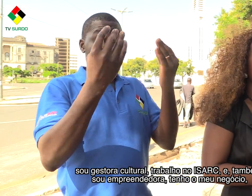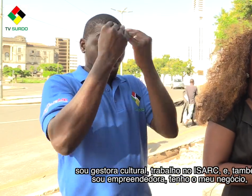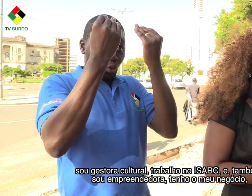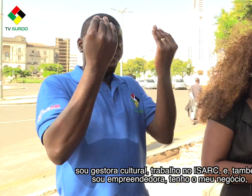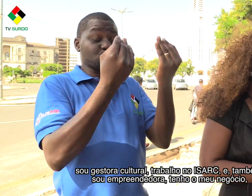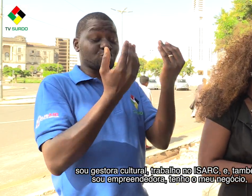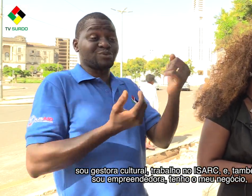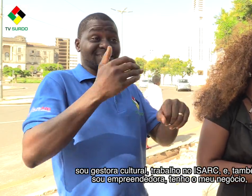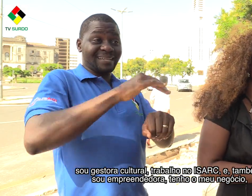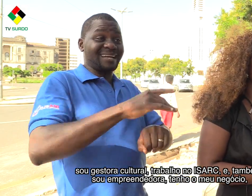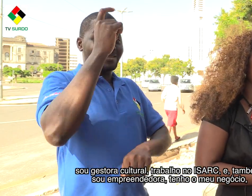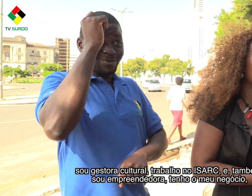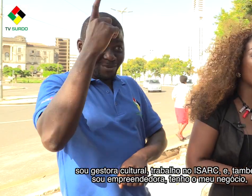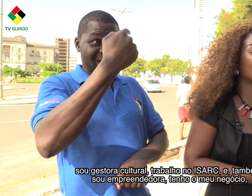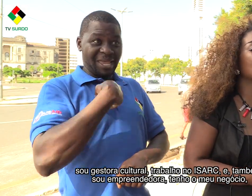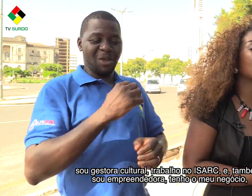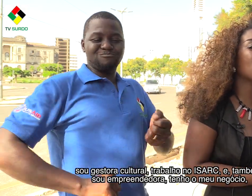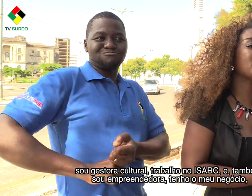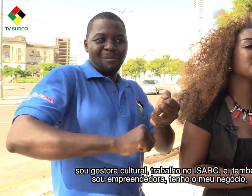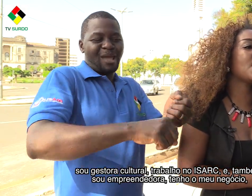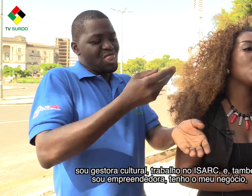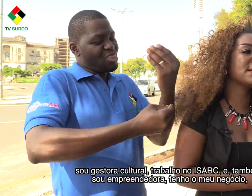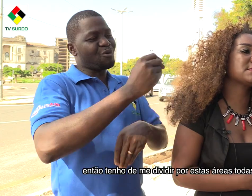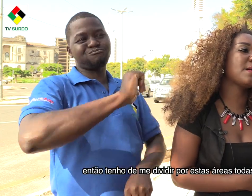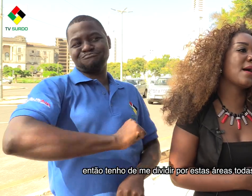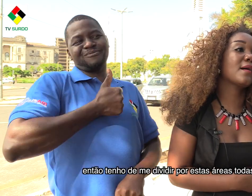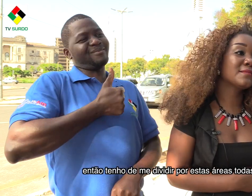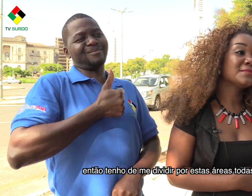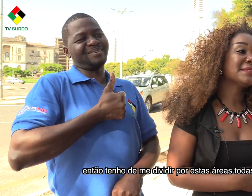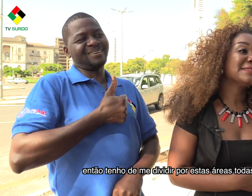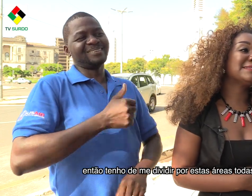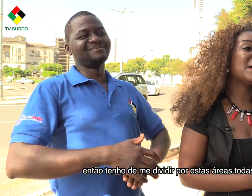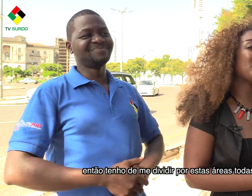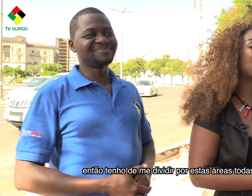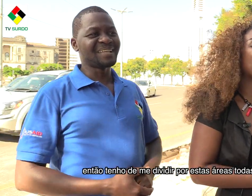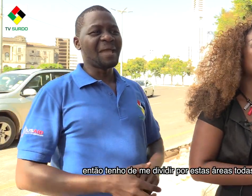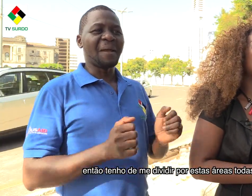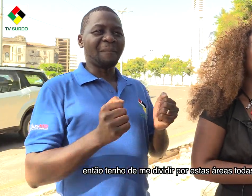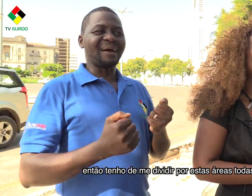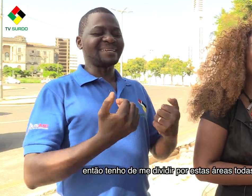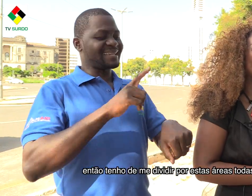também sou empreendedora. Tenho meu negócio, que é o Manaspa, então eu tenho que me dividir